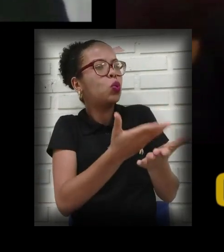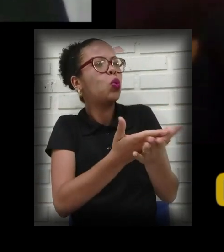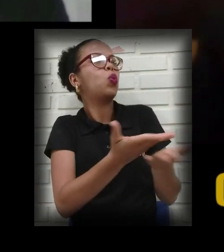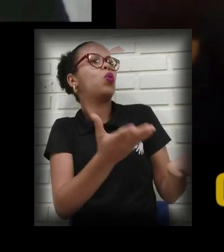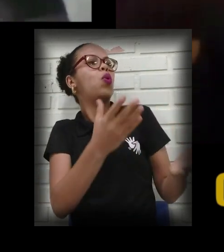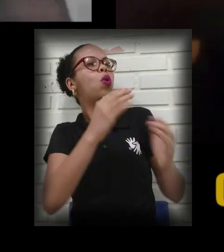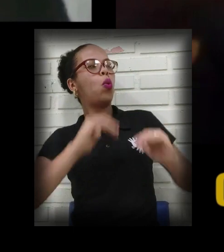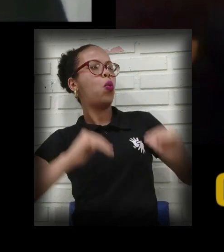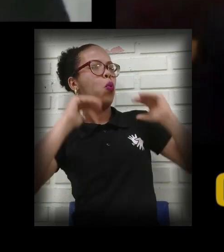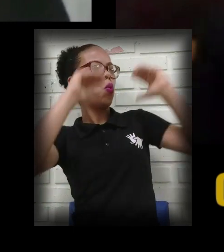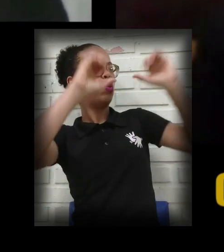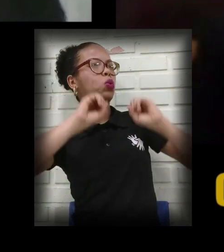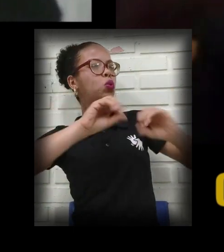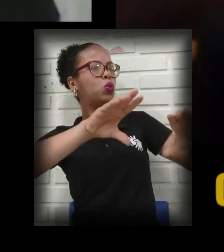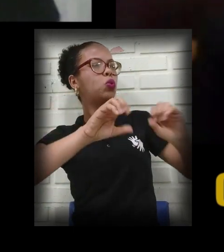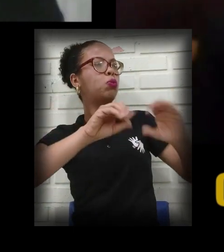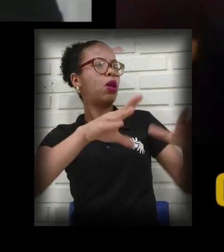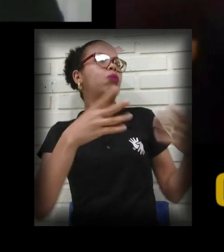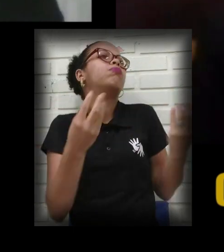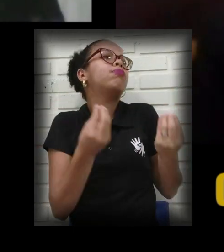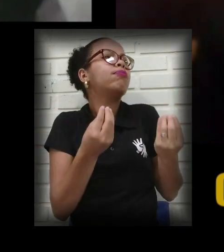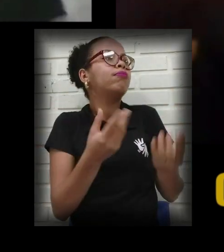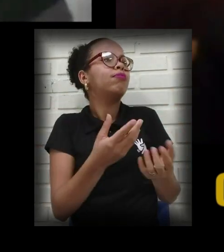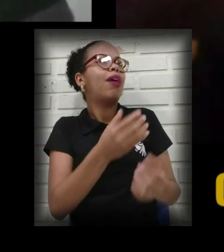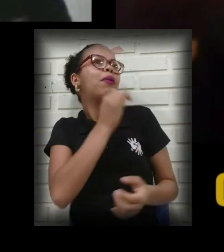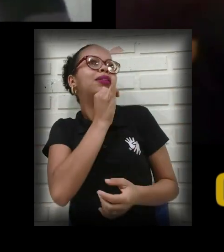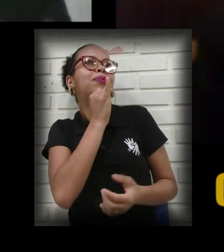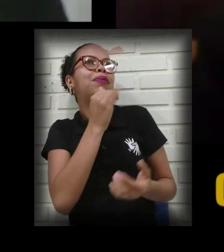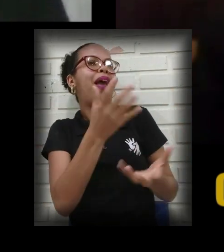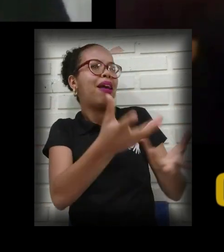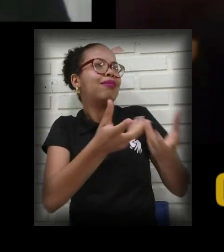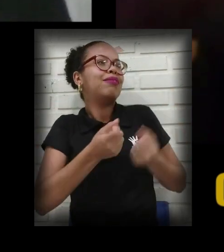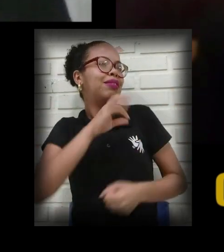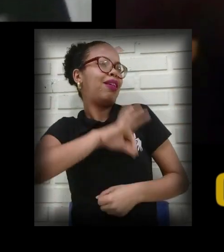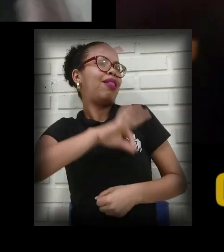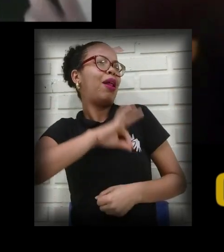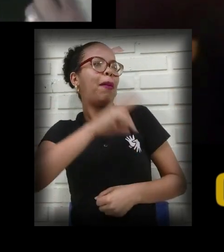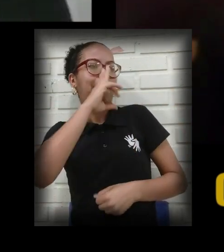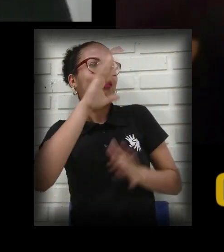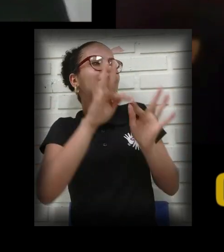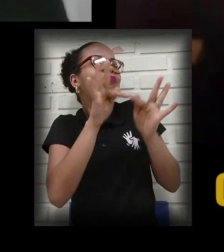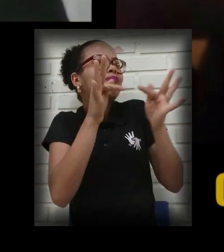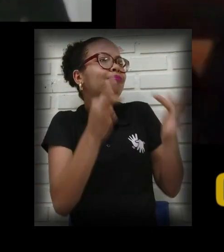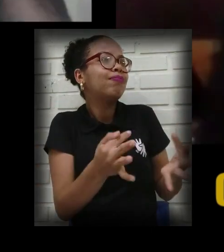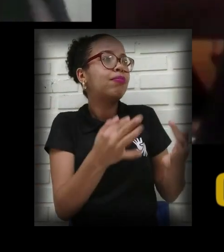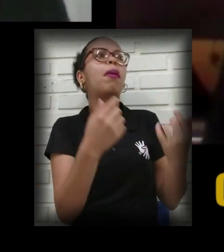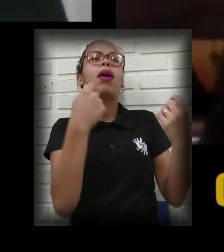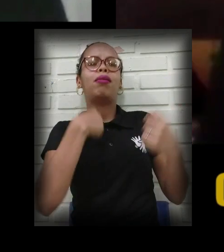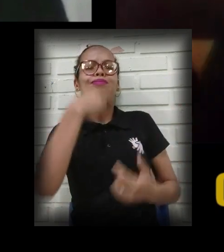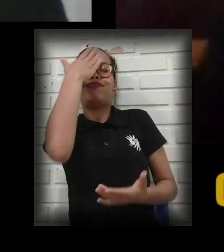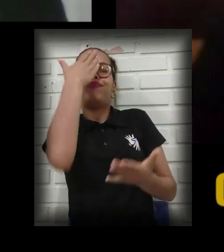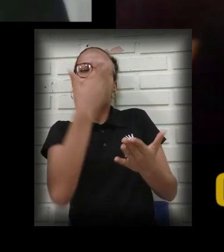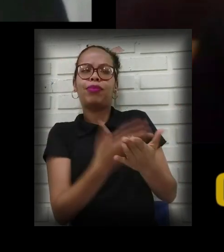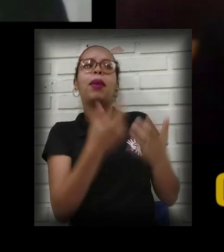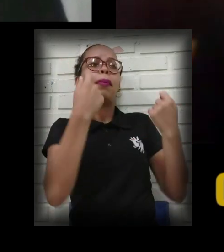intérprete recebe a nível médio. Aí, tipo assim, eu acredito que precisa ter mudanças em relação a isso, até porque